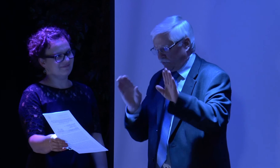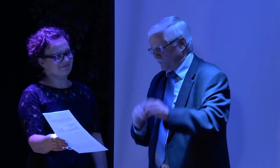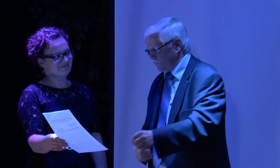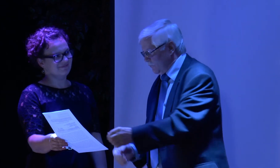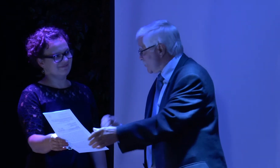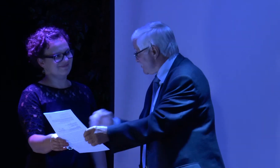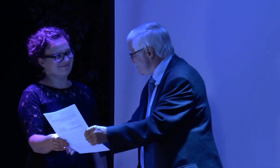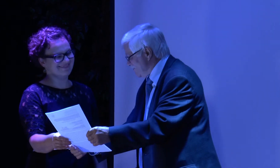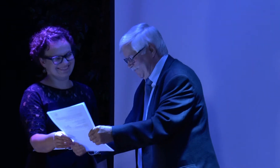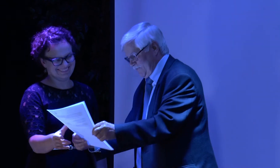Er unterstützt uns sehr viel.